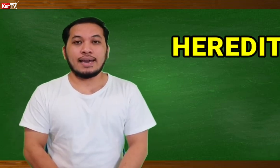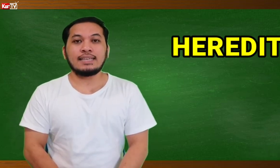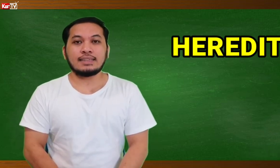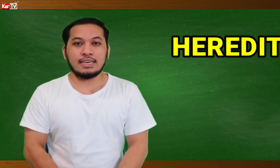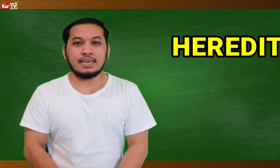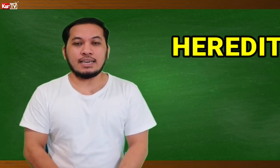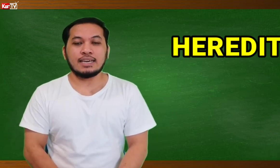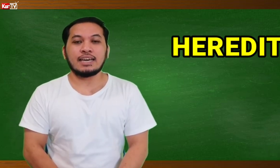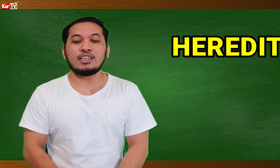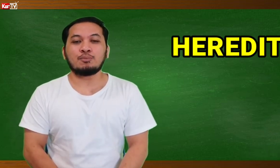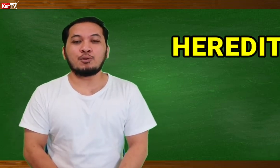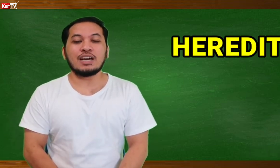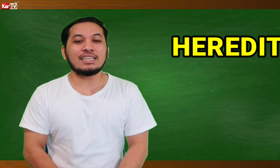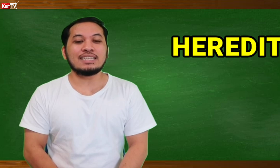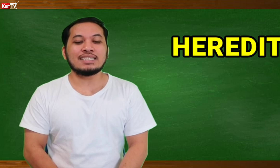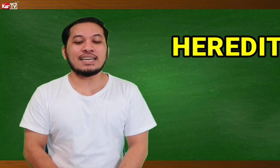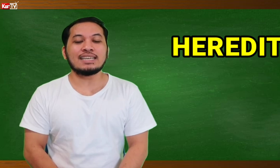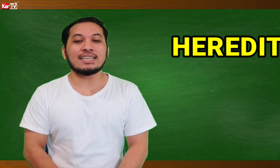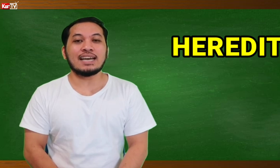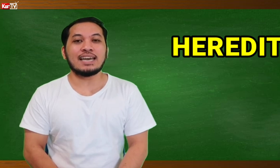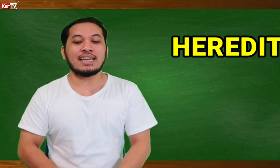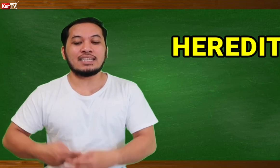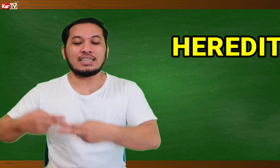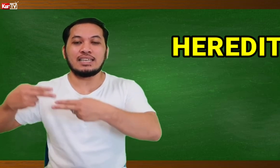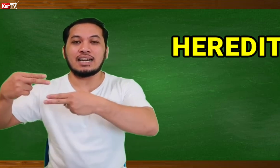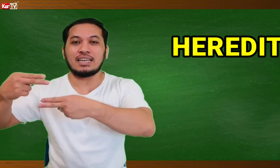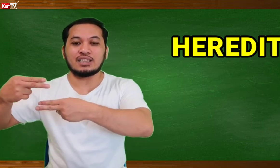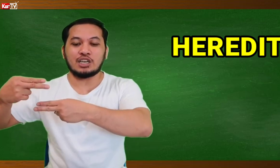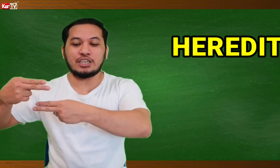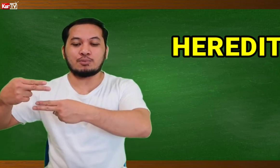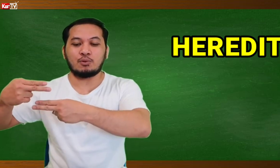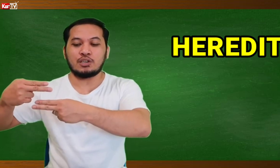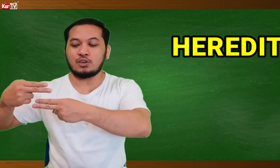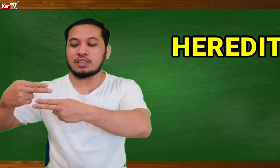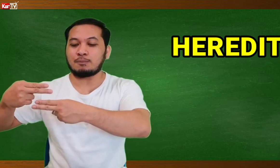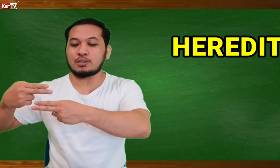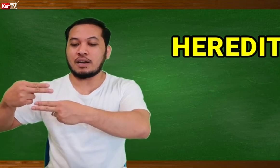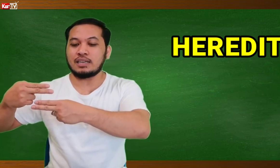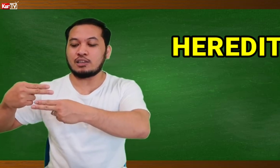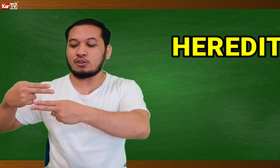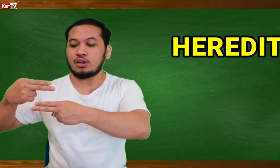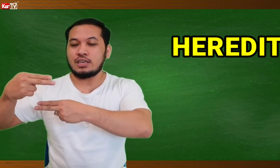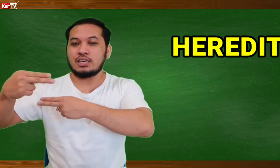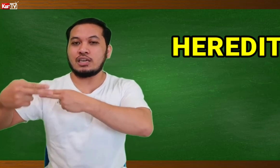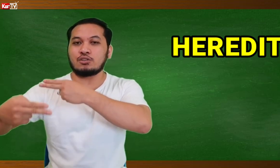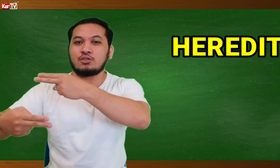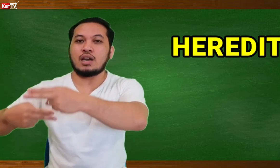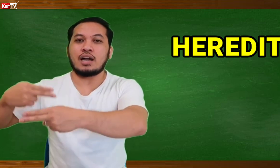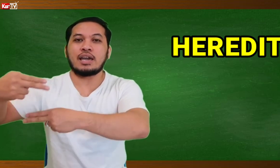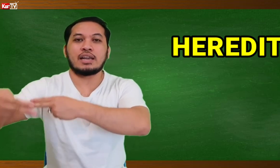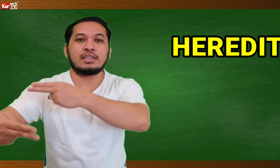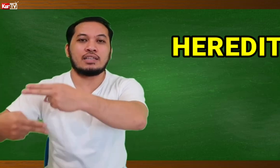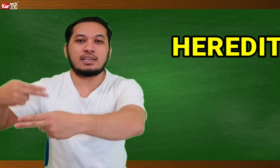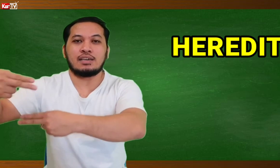HEREDITY. Ganito po natin isisenyas ang HEREDITY. Naka letter H po kayo. Tapos pagdanito. ikot nyo lang. HEREDITY.